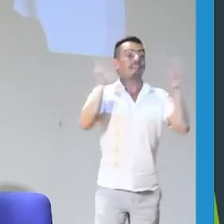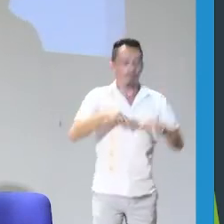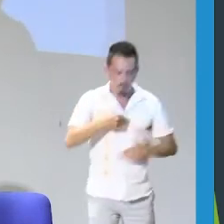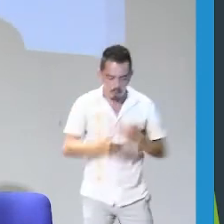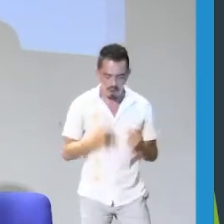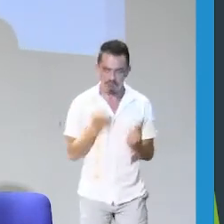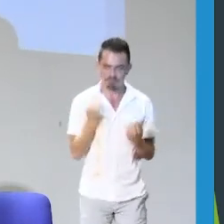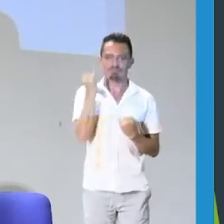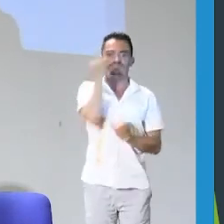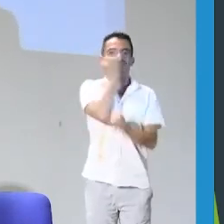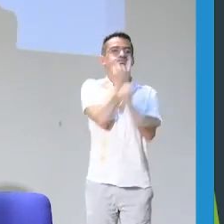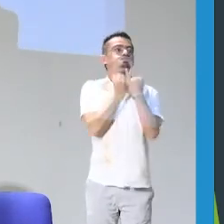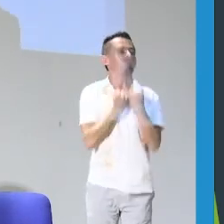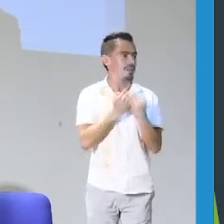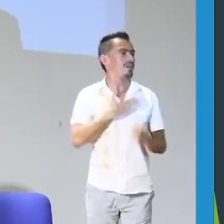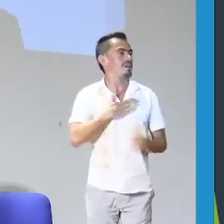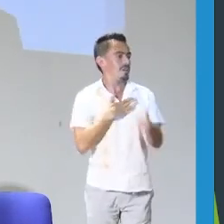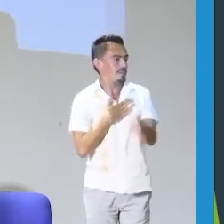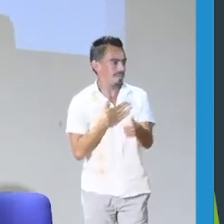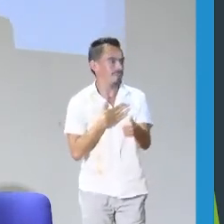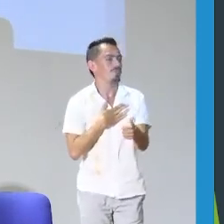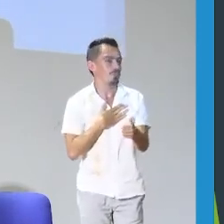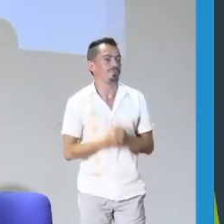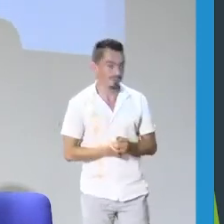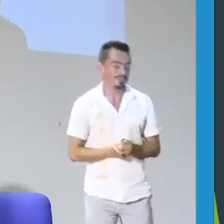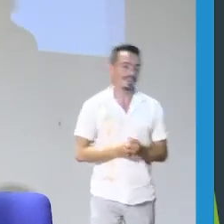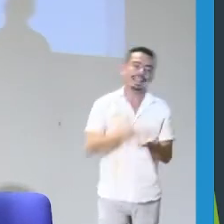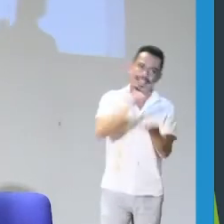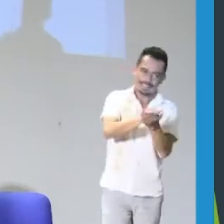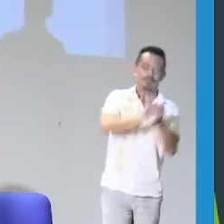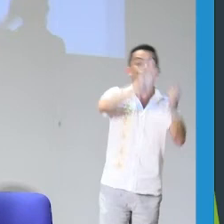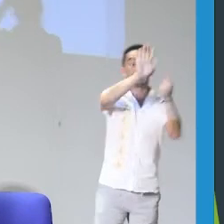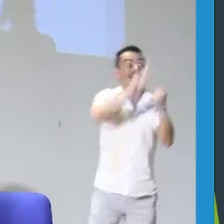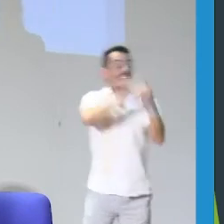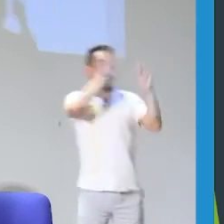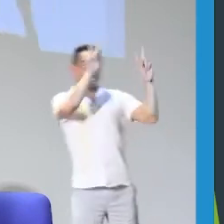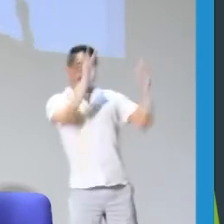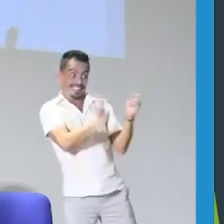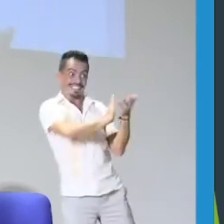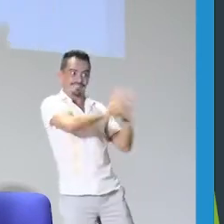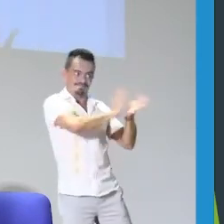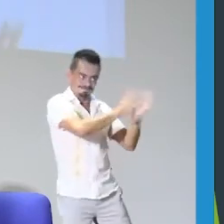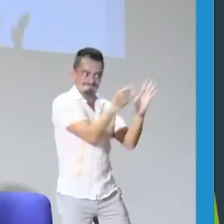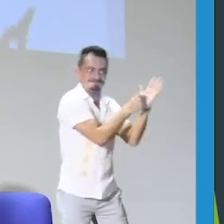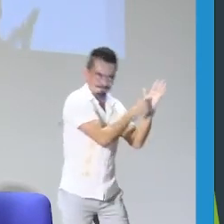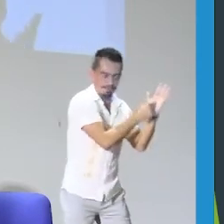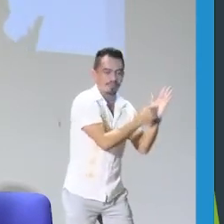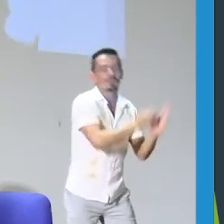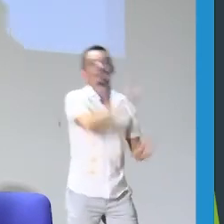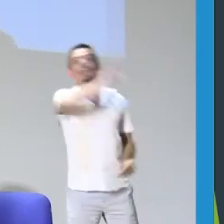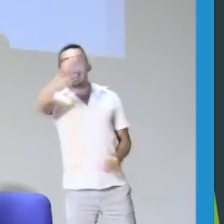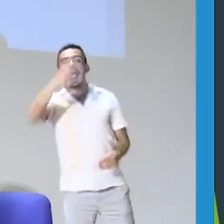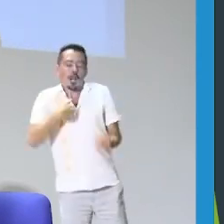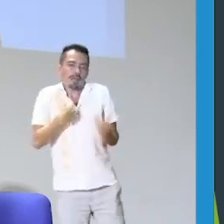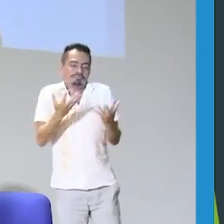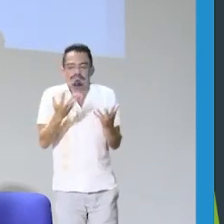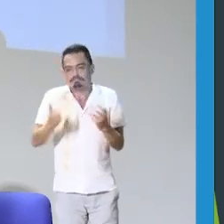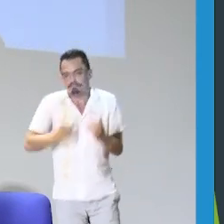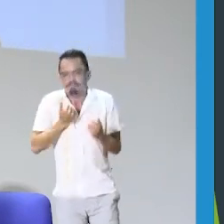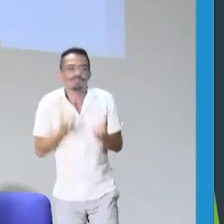sean una oportunidad para construcción identitaria de los niños sordos. Y esta construcción de la identidad es lo que nos interesa. Esto